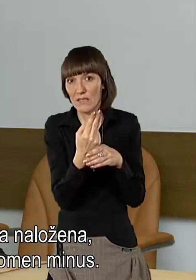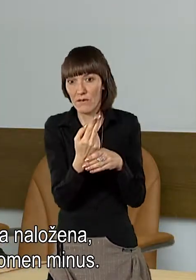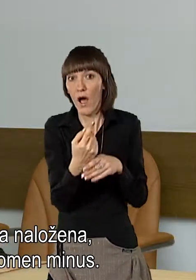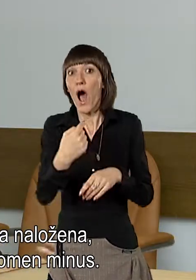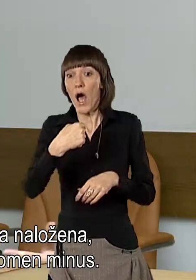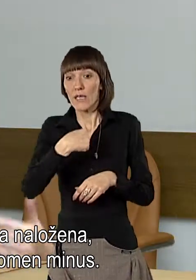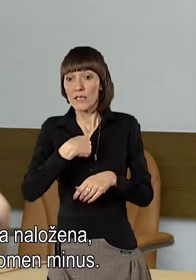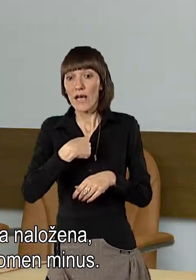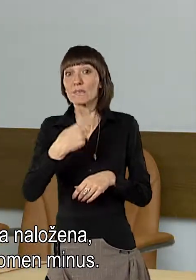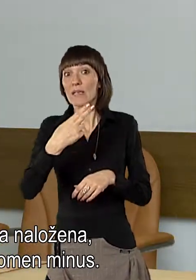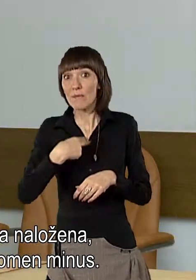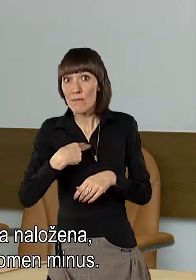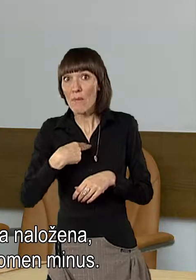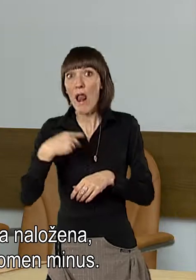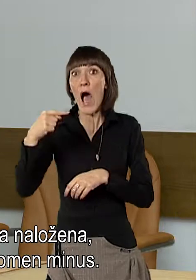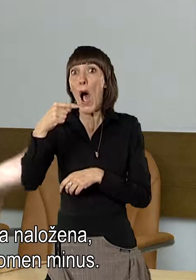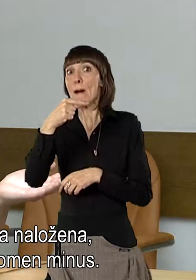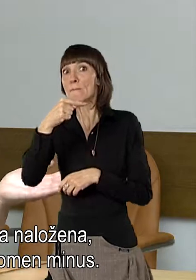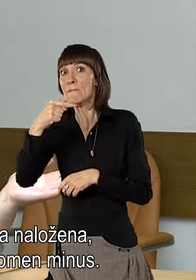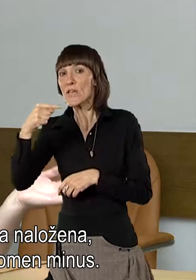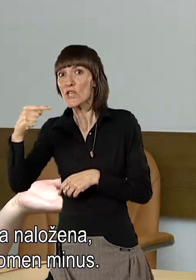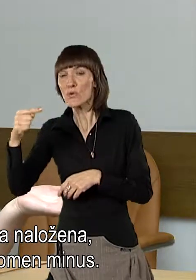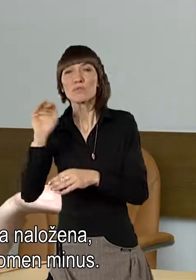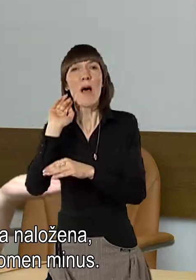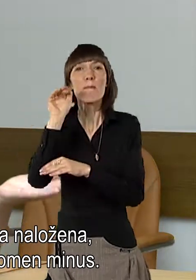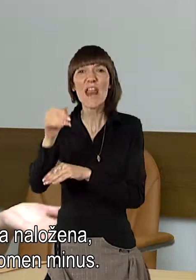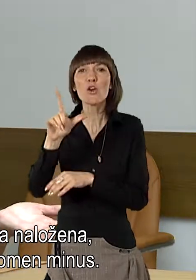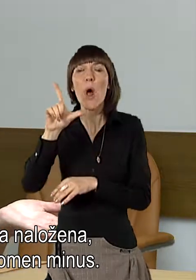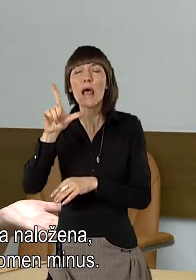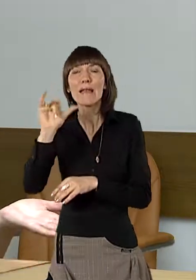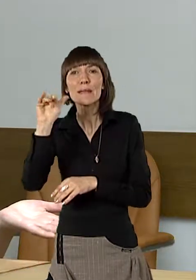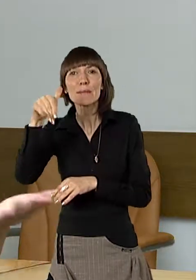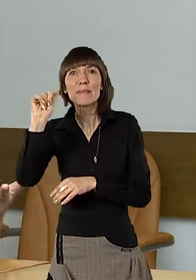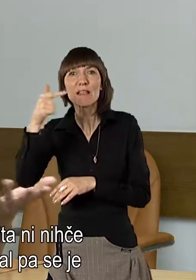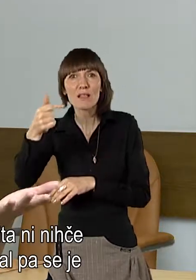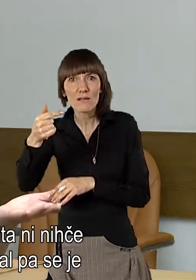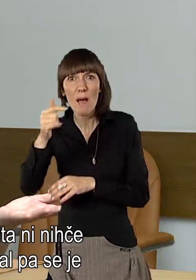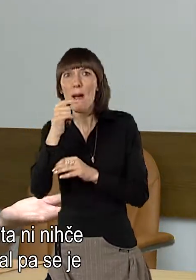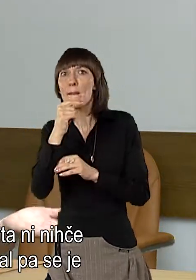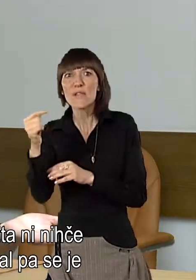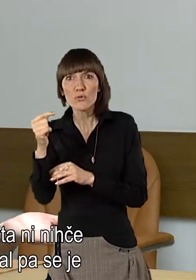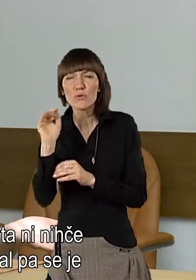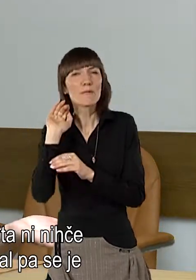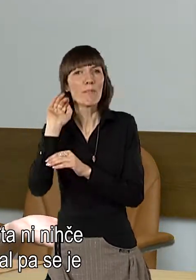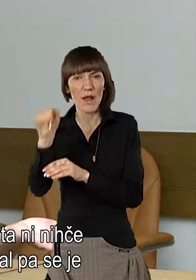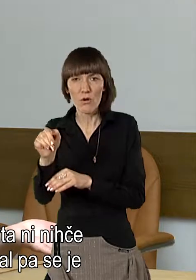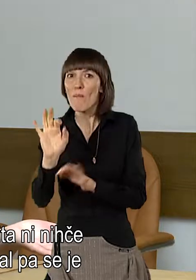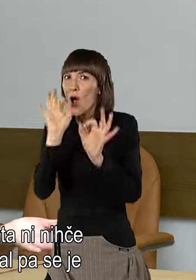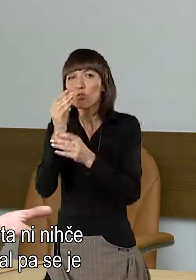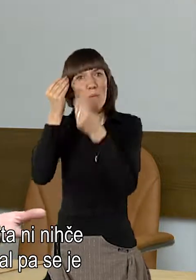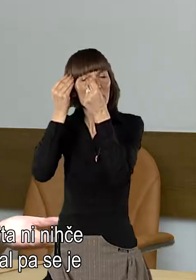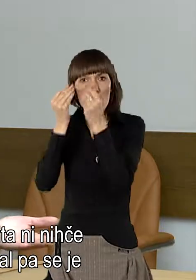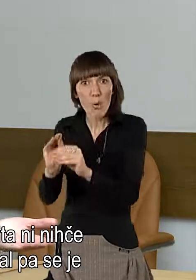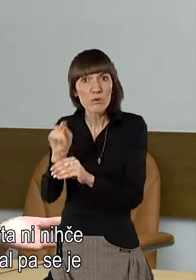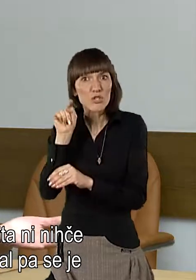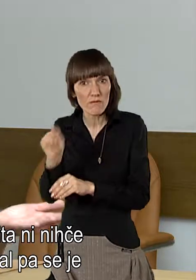Jaz sem pa imela ogromen minus, maksimalen limit, vendar mojega limita ne je nišče upoštevil, da